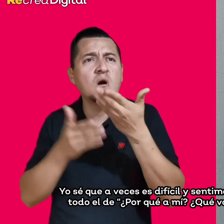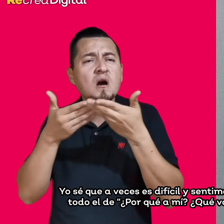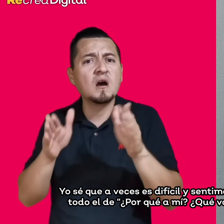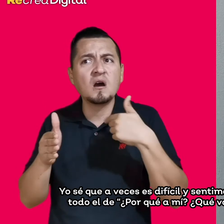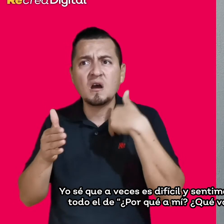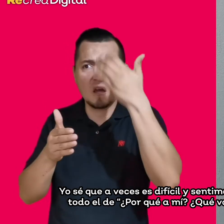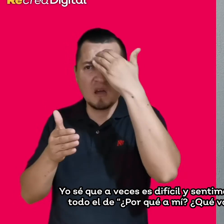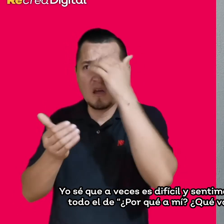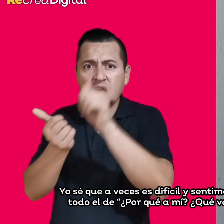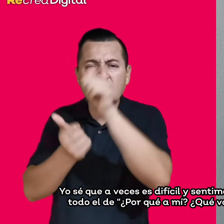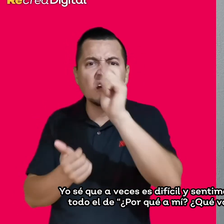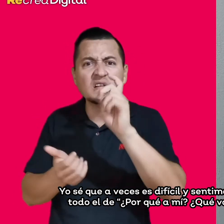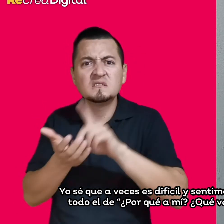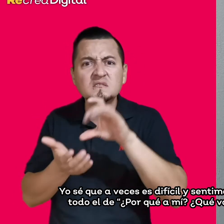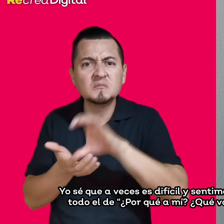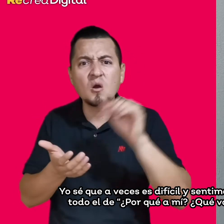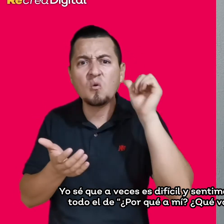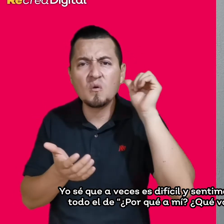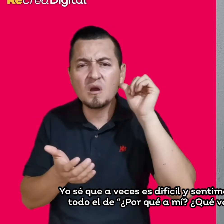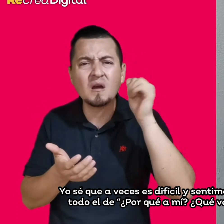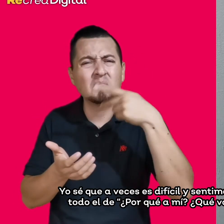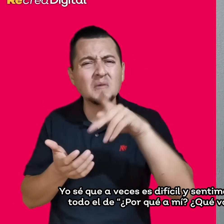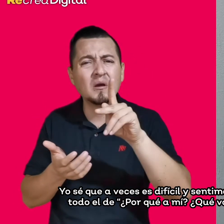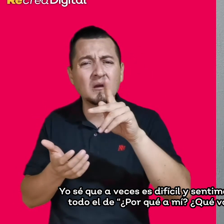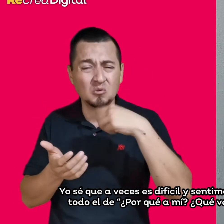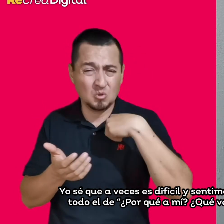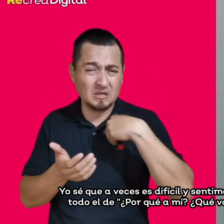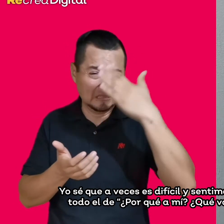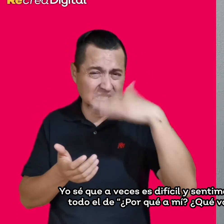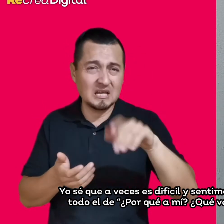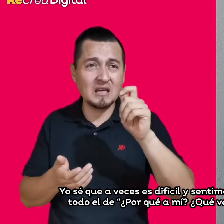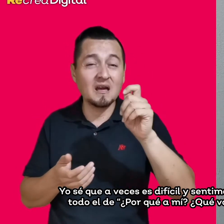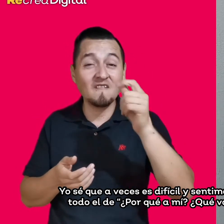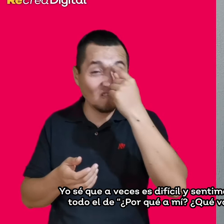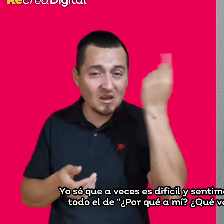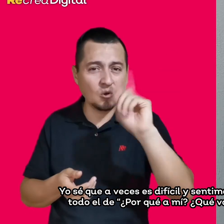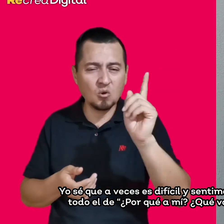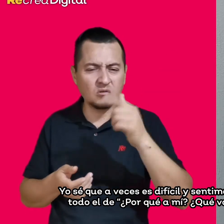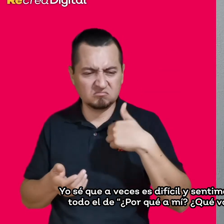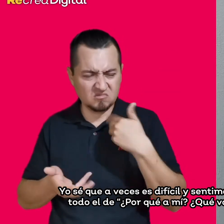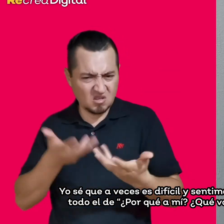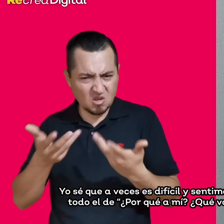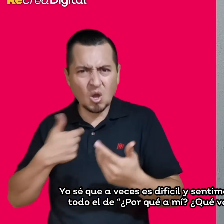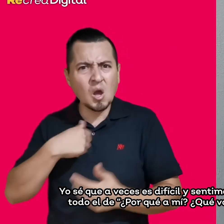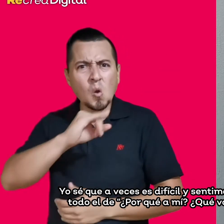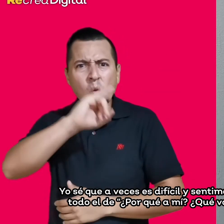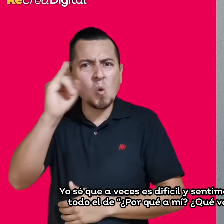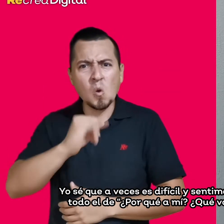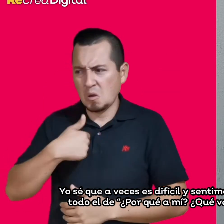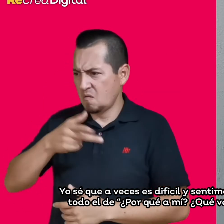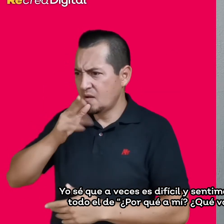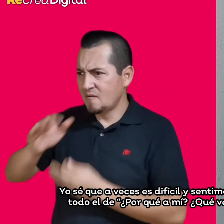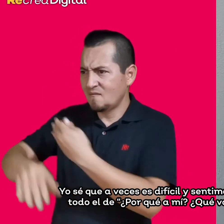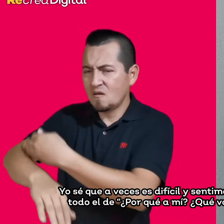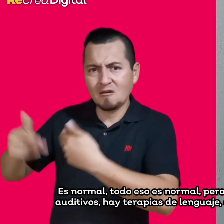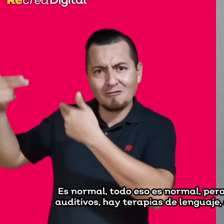como impotencia y nos pasa todo, todo el de por qué a mí, qué voy a hacer, qué va a